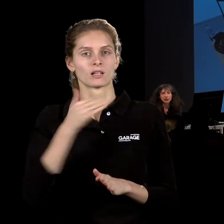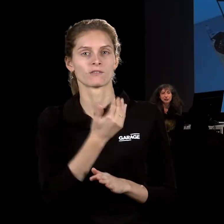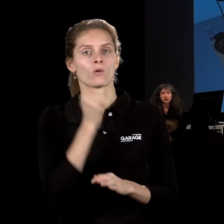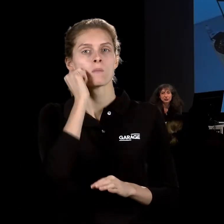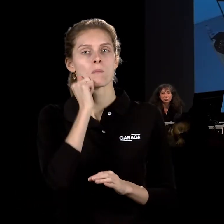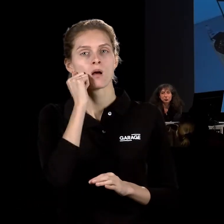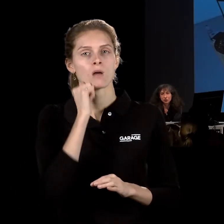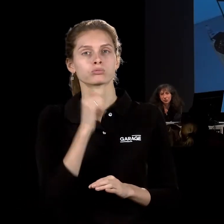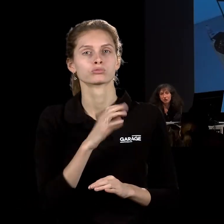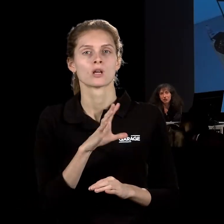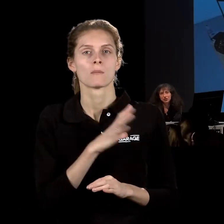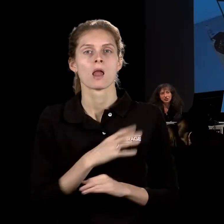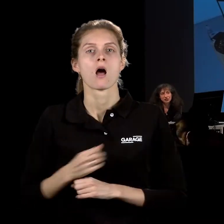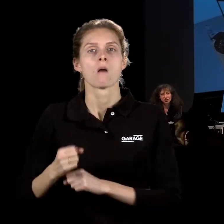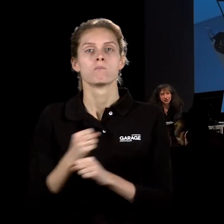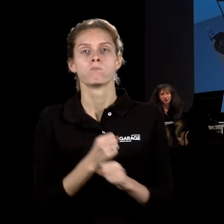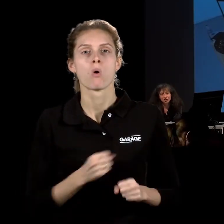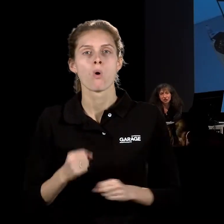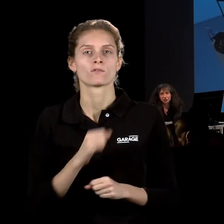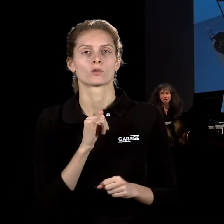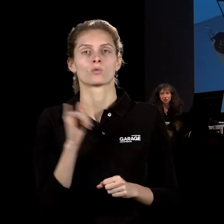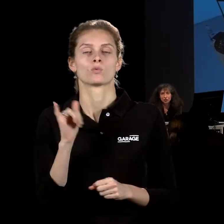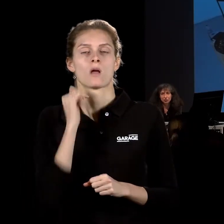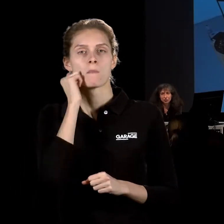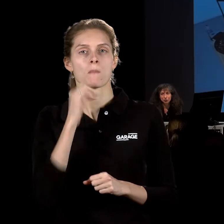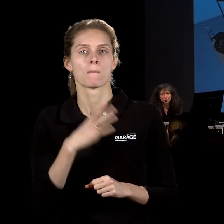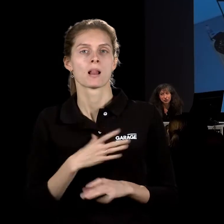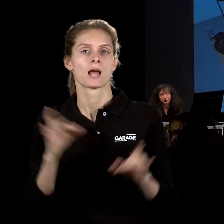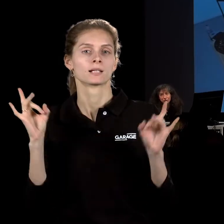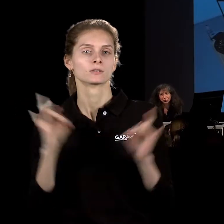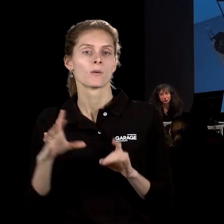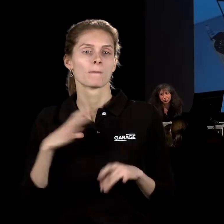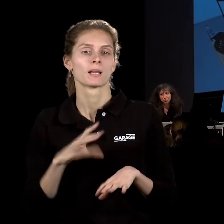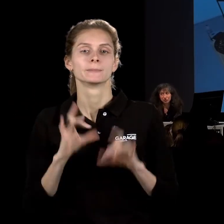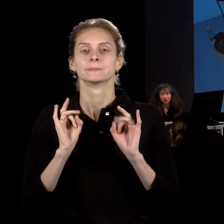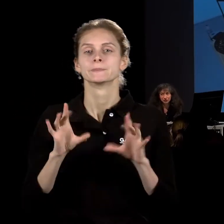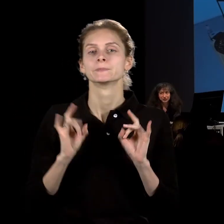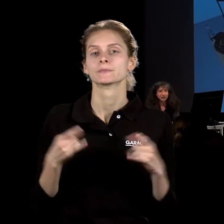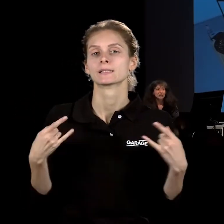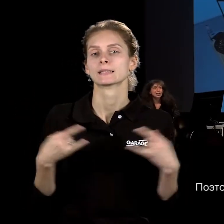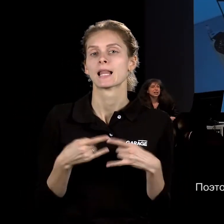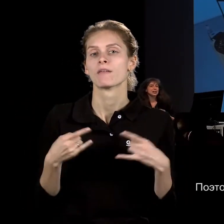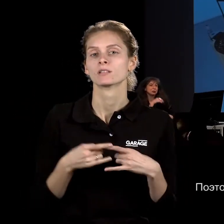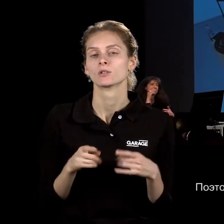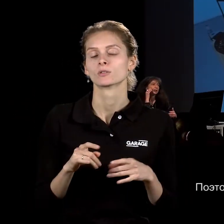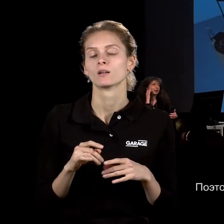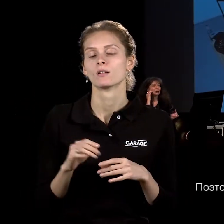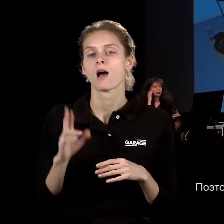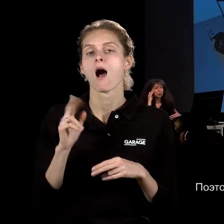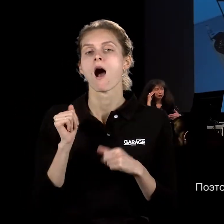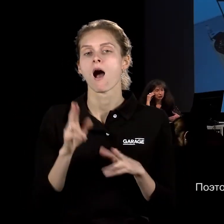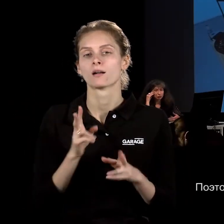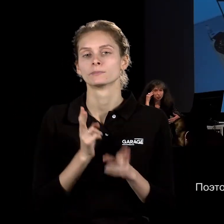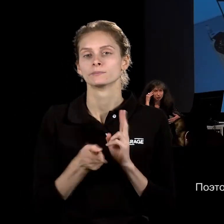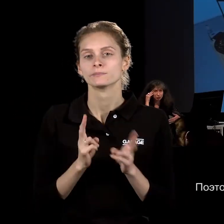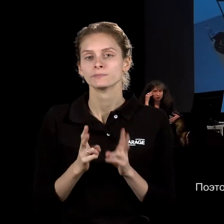поваром, держала ресторанчик и давала кулинарные уроки по телевизору в Таиланде. И сама идея